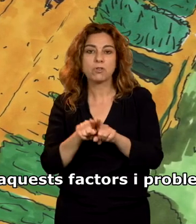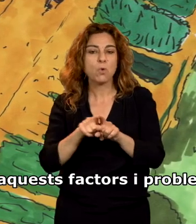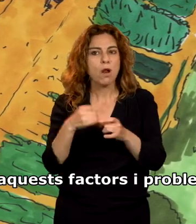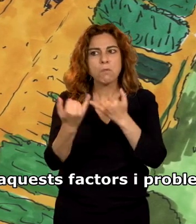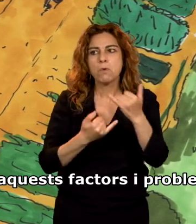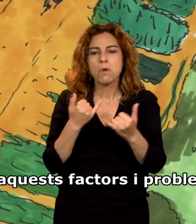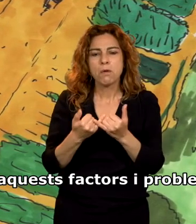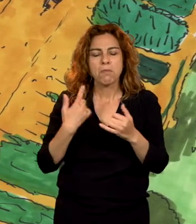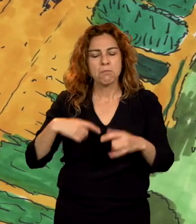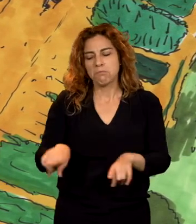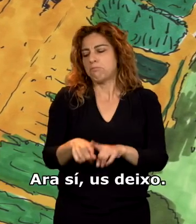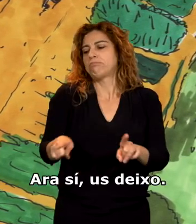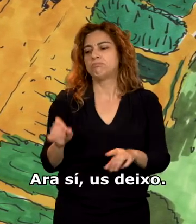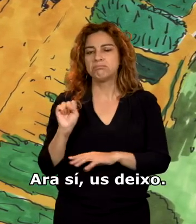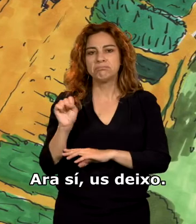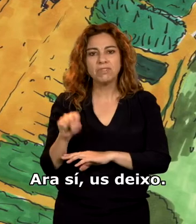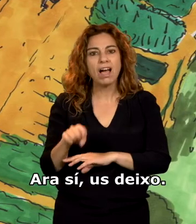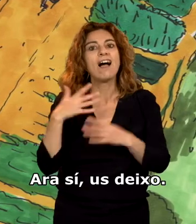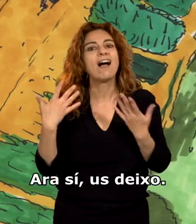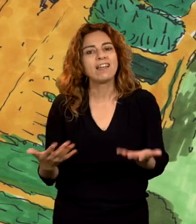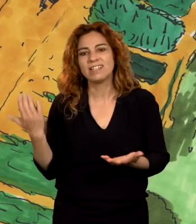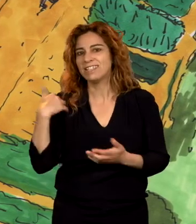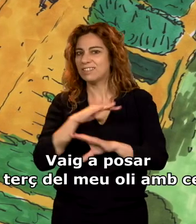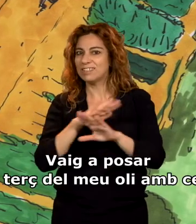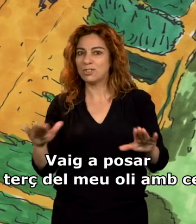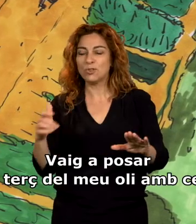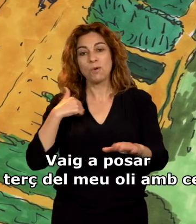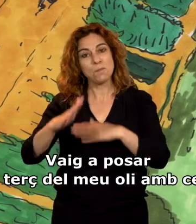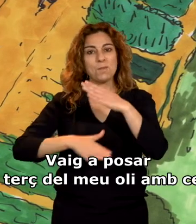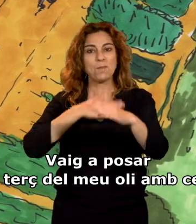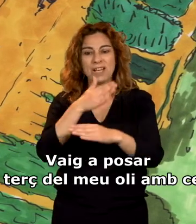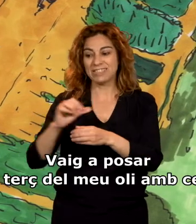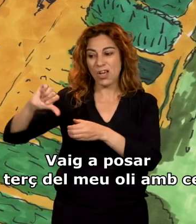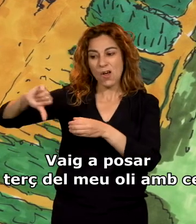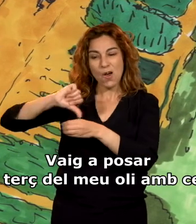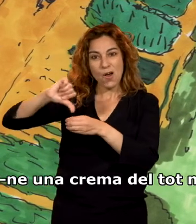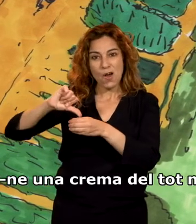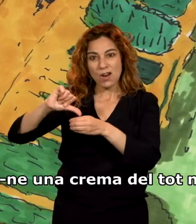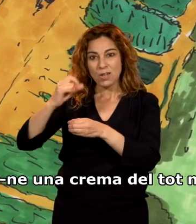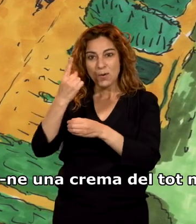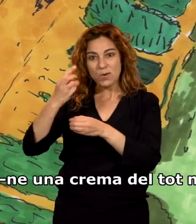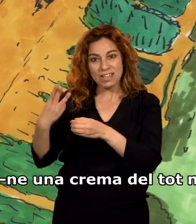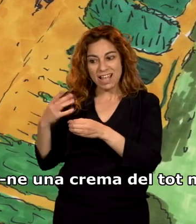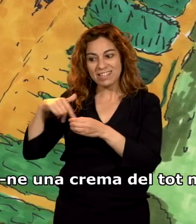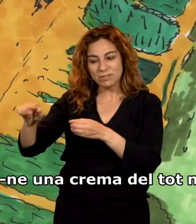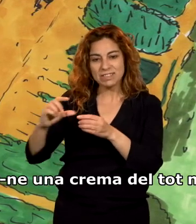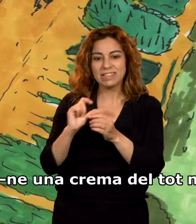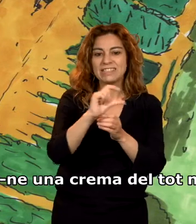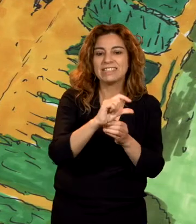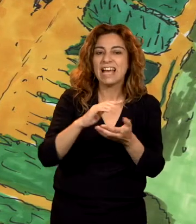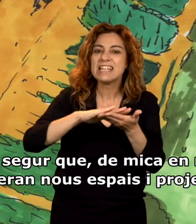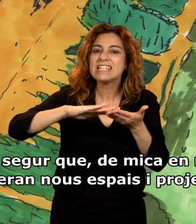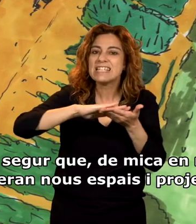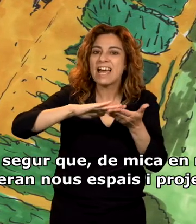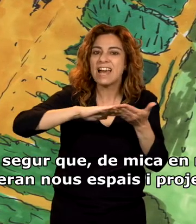aquests factors i problemes. Ara sí, us deixo. Vaig a posar un terç del meu oli amb cera per fer-ne una crema del tot natural.